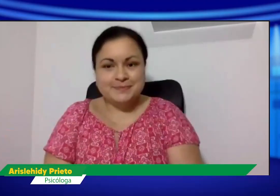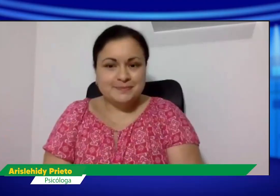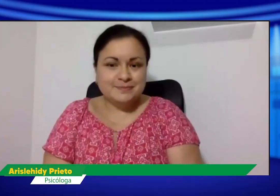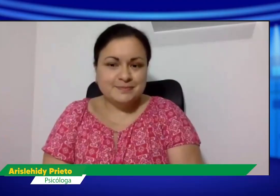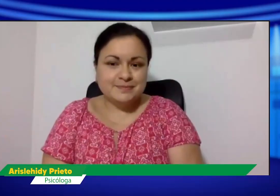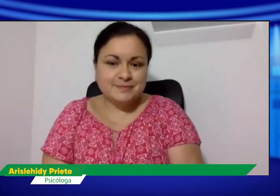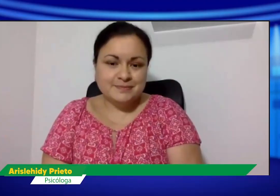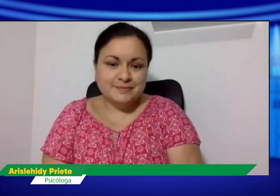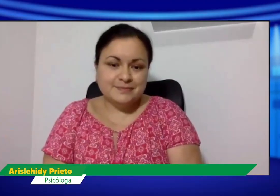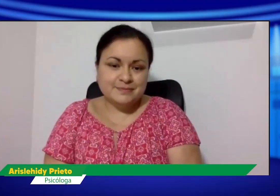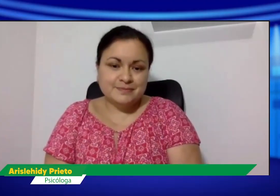en el futuro con algún proyecto.